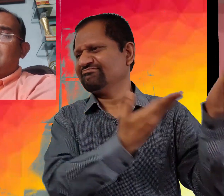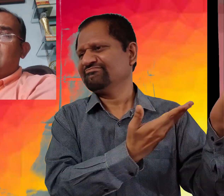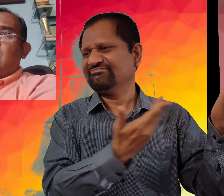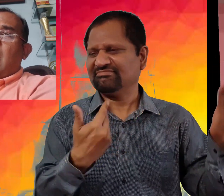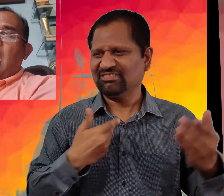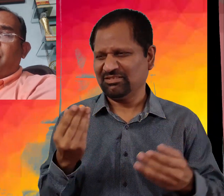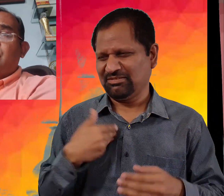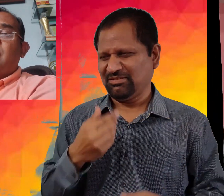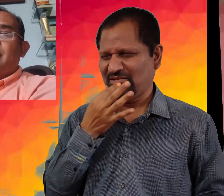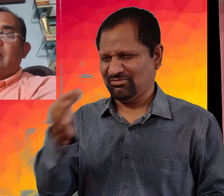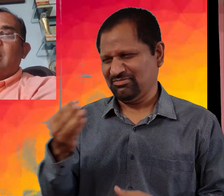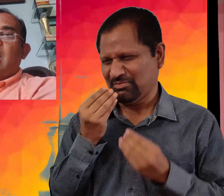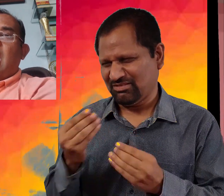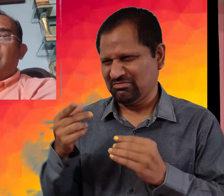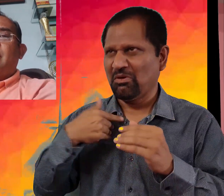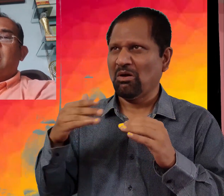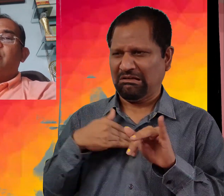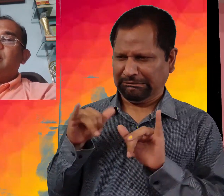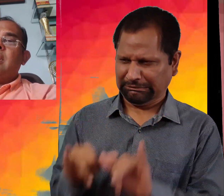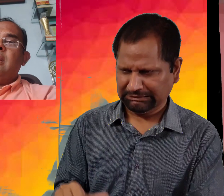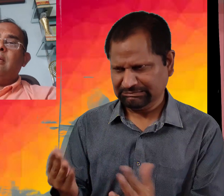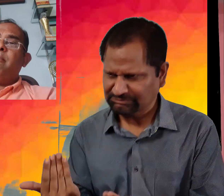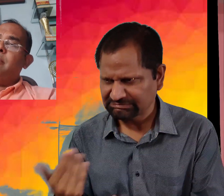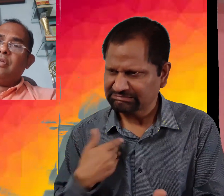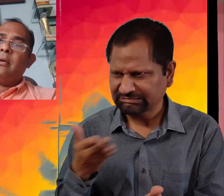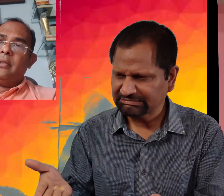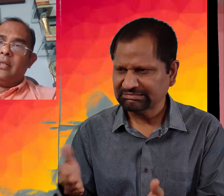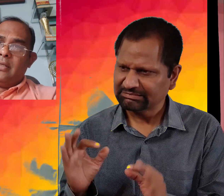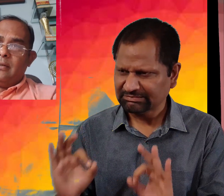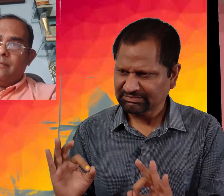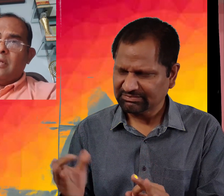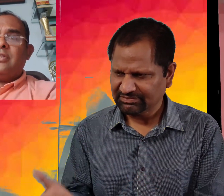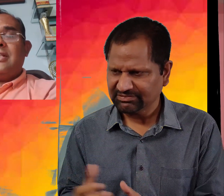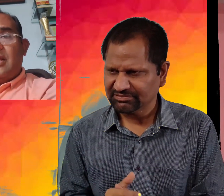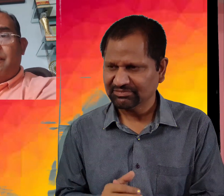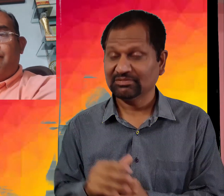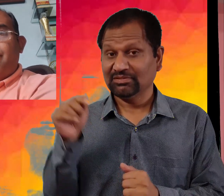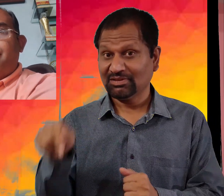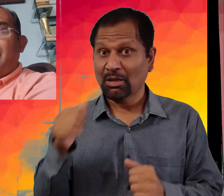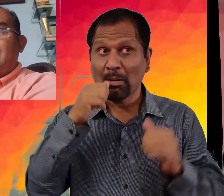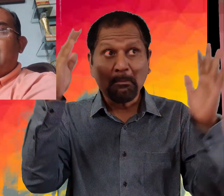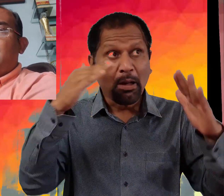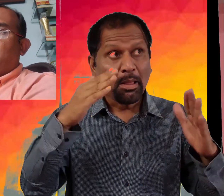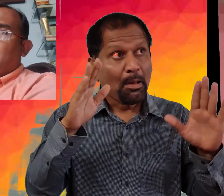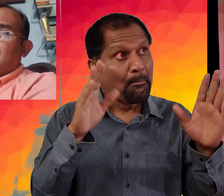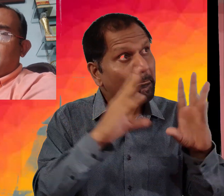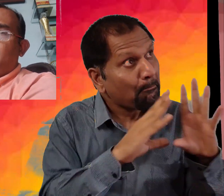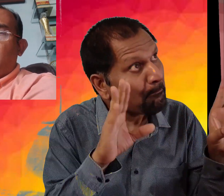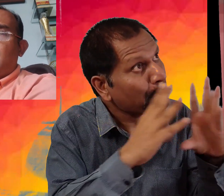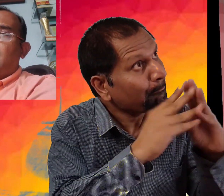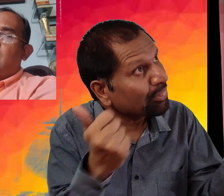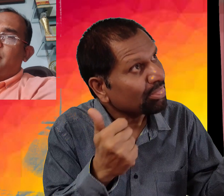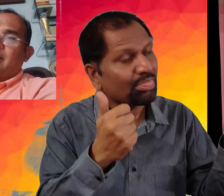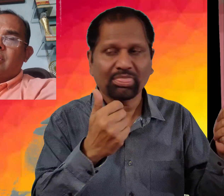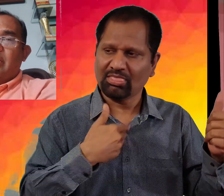بس آپ کچھ سمیے تک آپ کے ہاں رکنے کی پرمیشن ہمیں دے دے جیسے ہی پانی تھوڑا